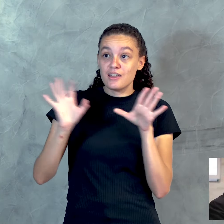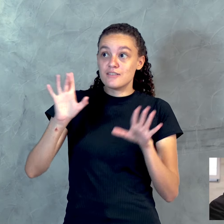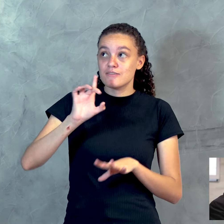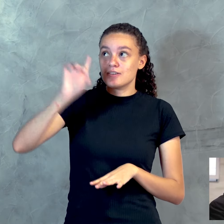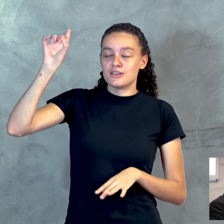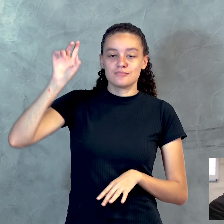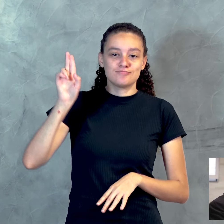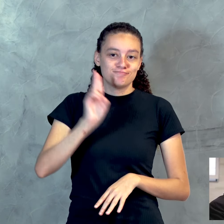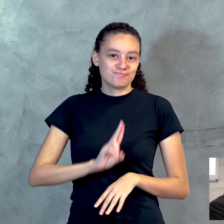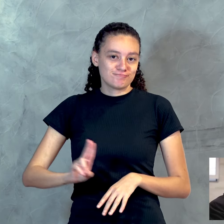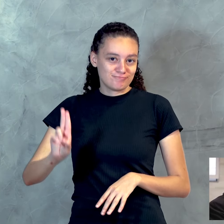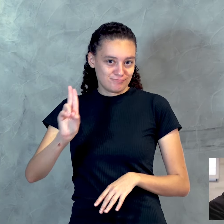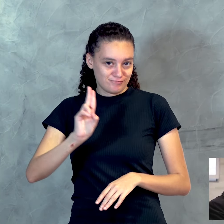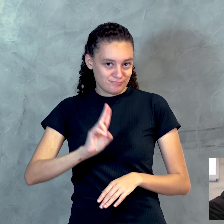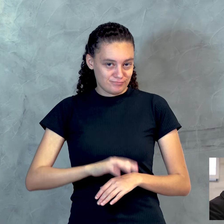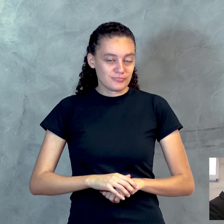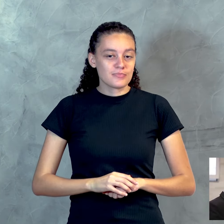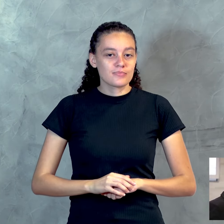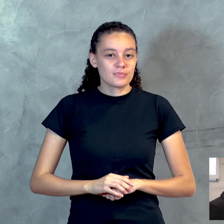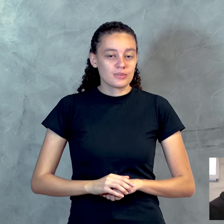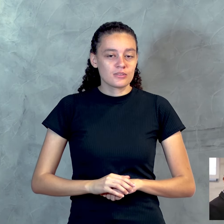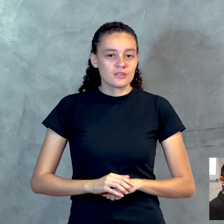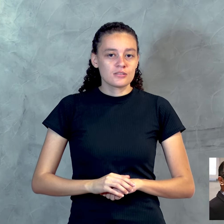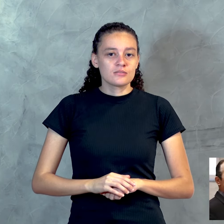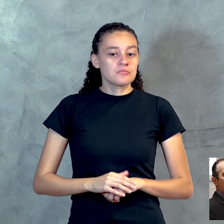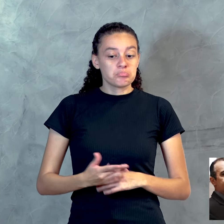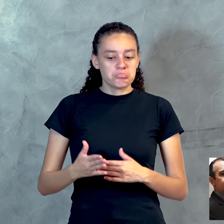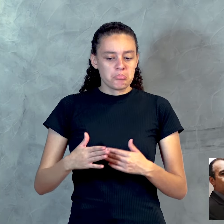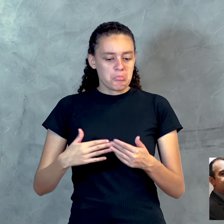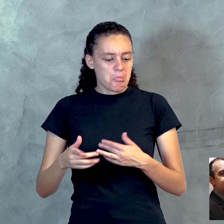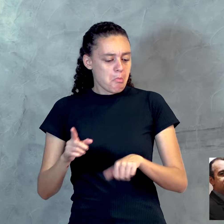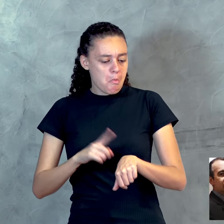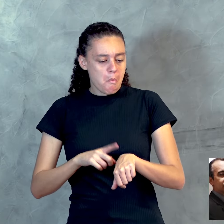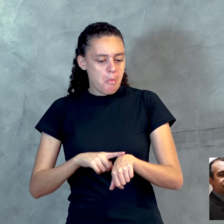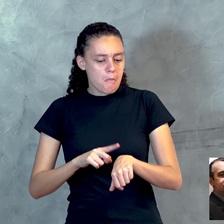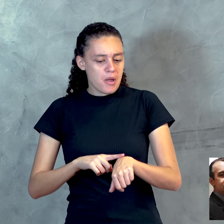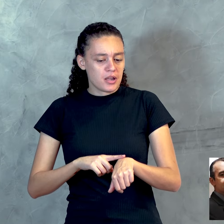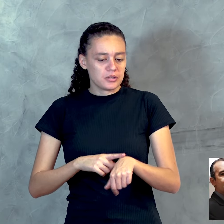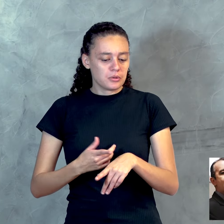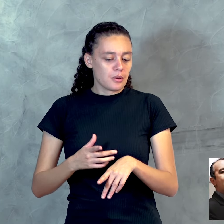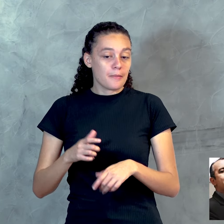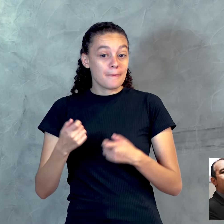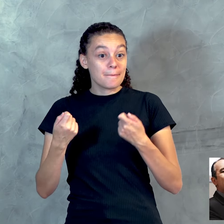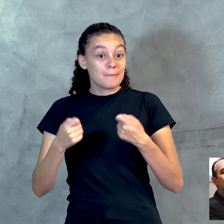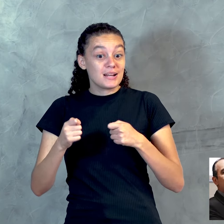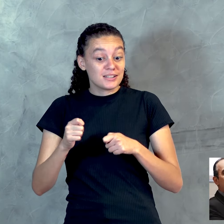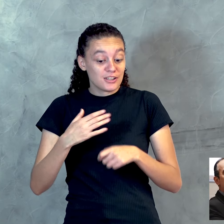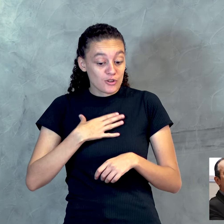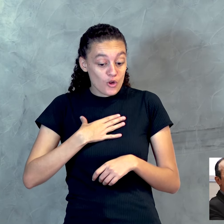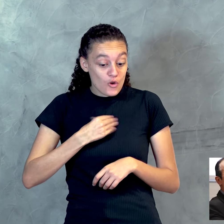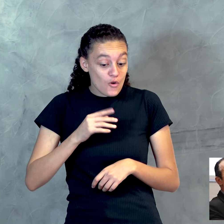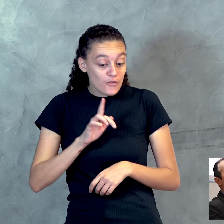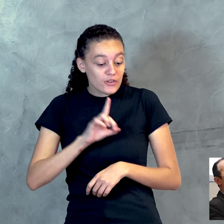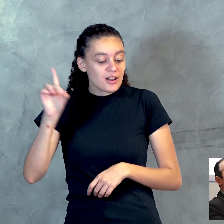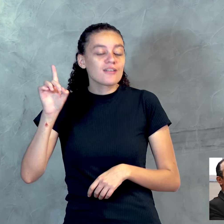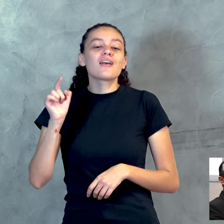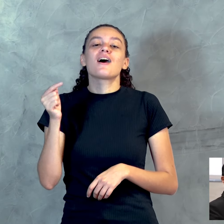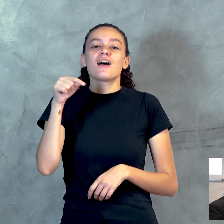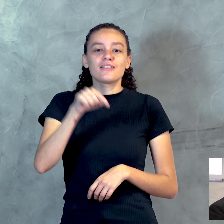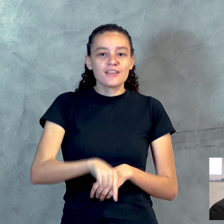serviço do Reino de Deus. Qualquer hora que eu precisar desse amado Filho de Deus, Ele está aqui para